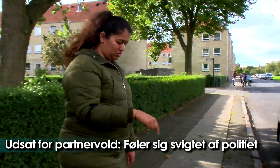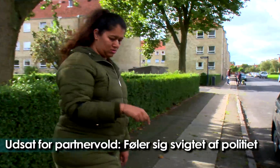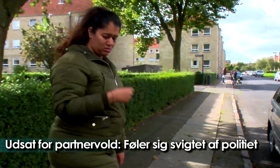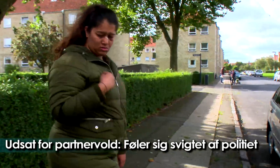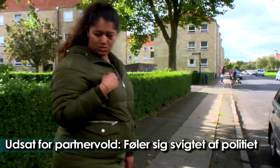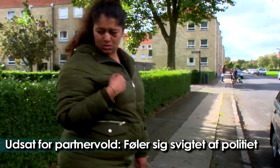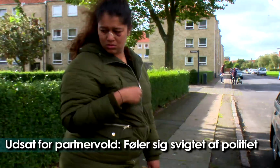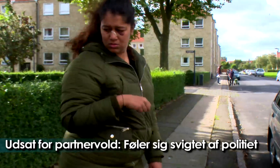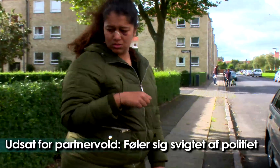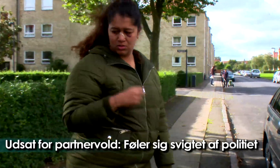Det var her, jeg blev slået.